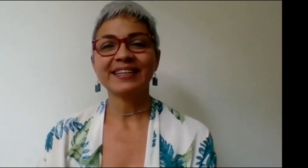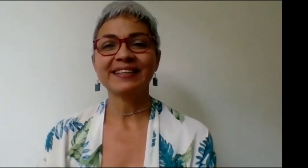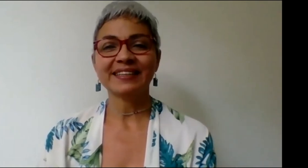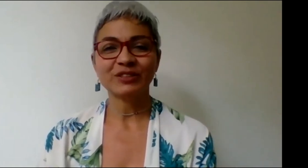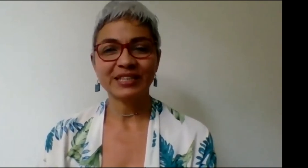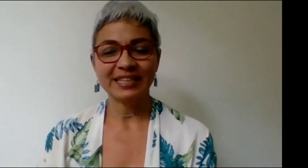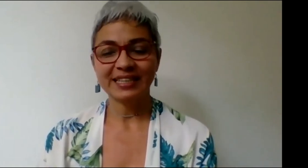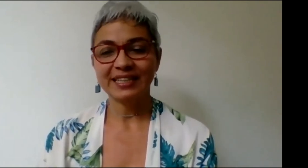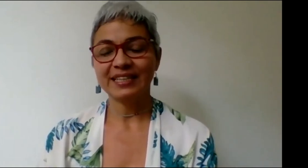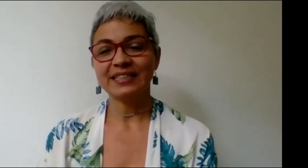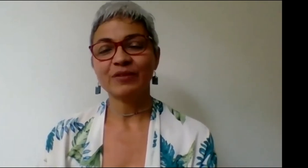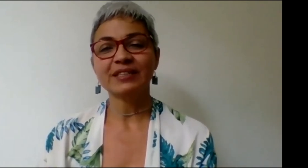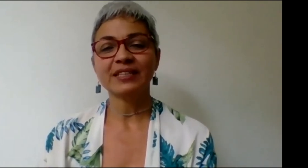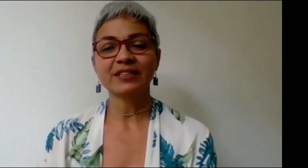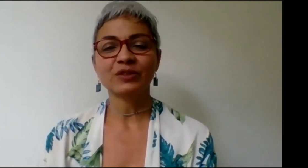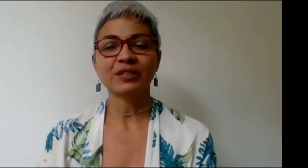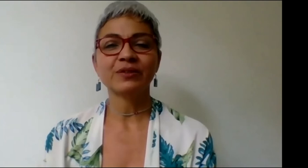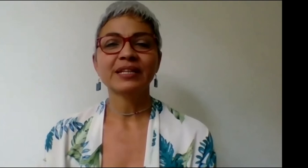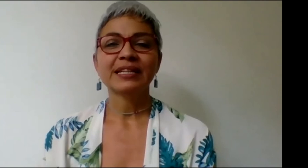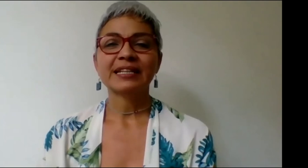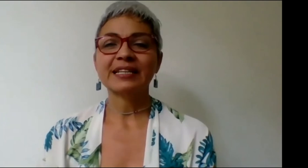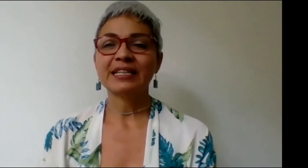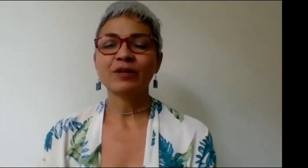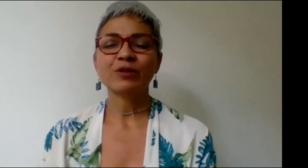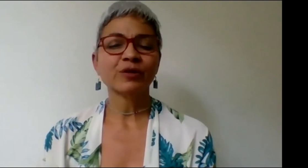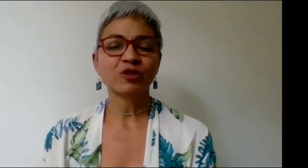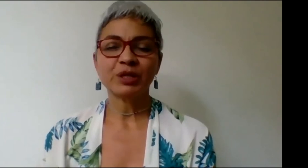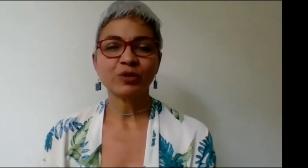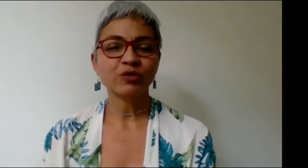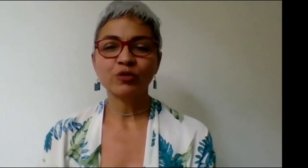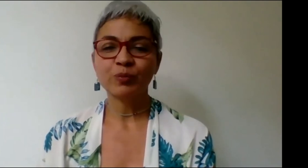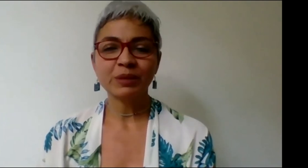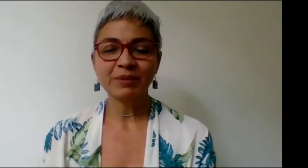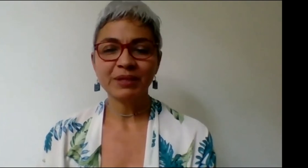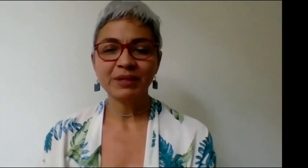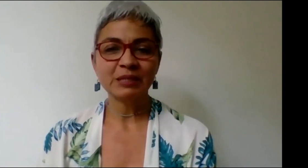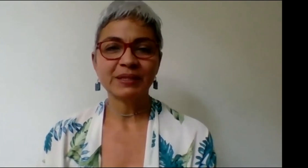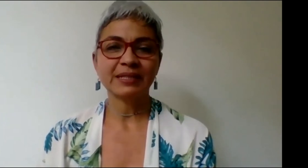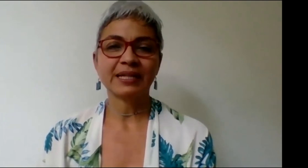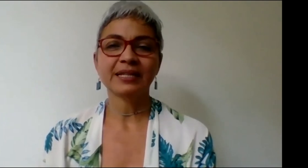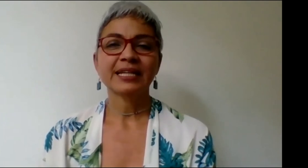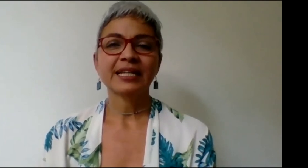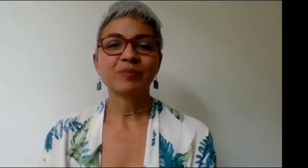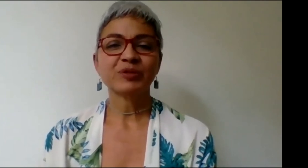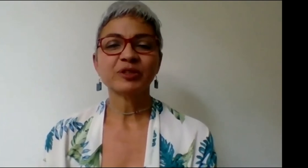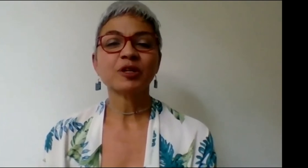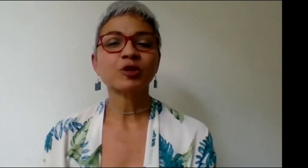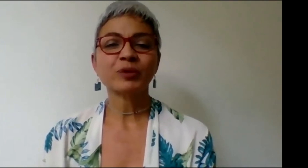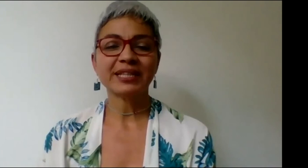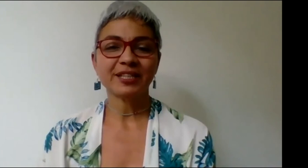Internacional de las Lenguas de Señas, yo quiero rendirle un reconocimiento supremamente especial al profesor Rubén